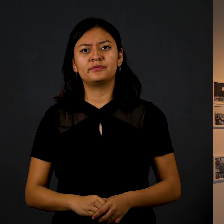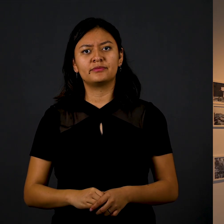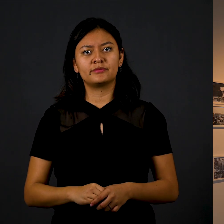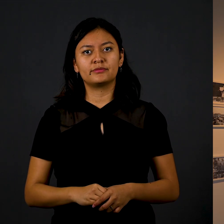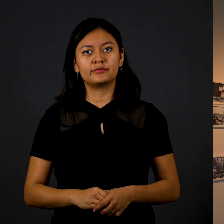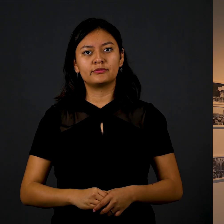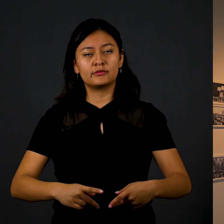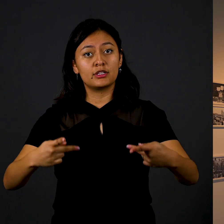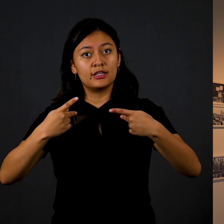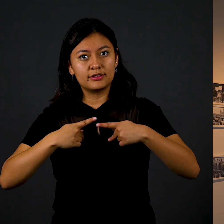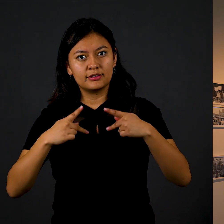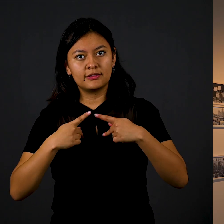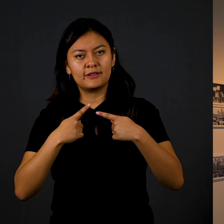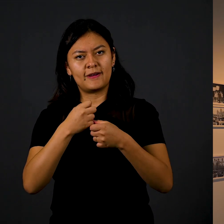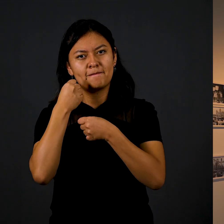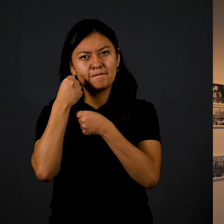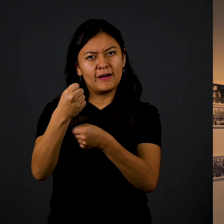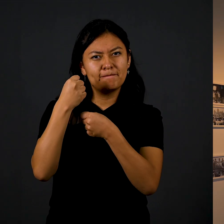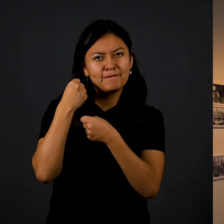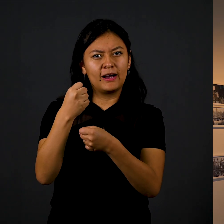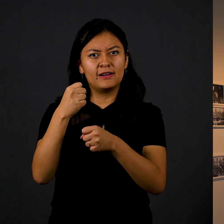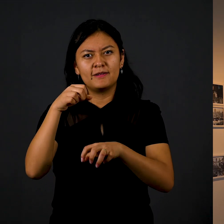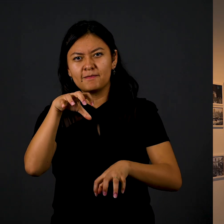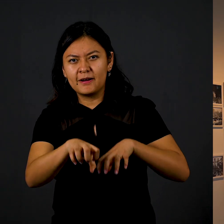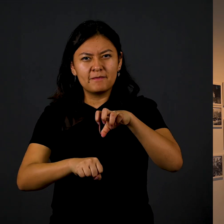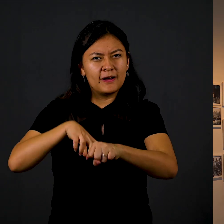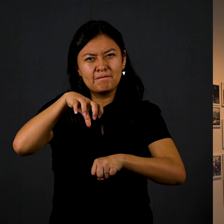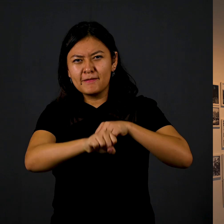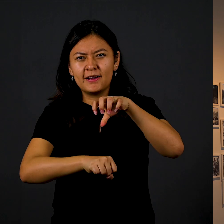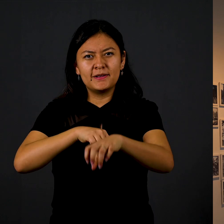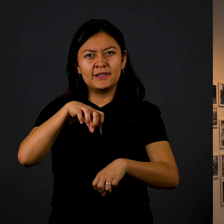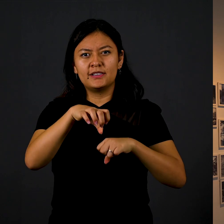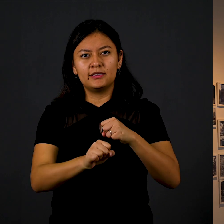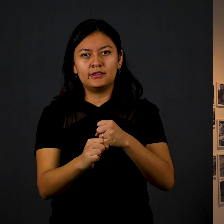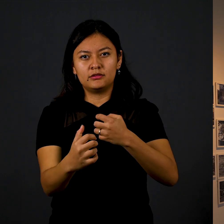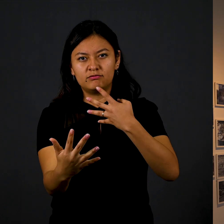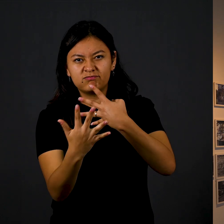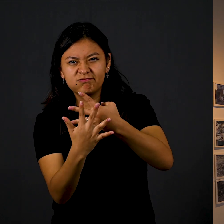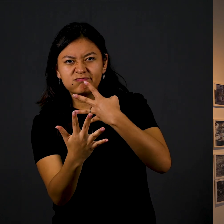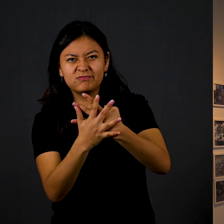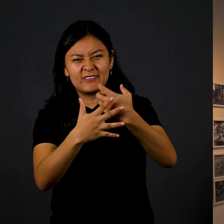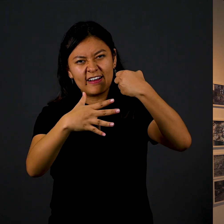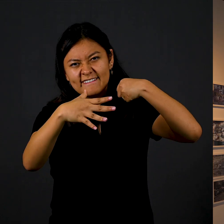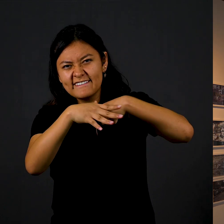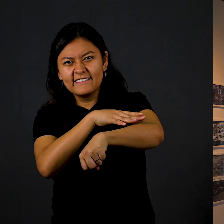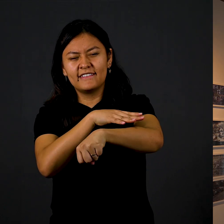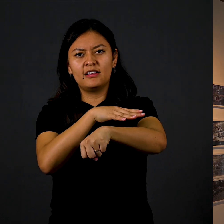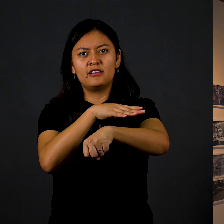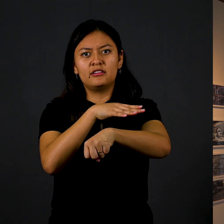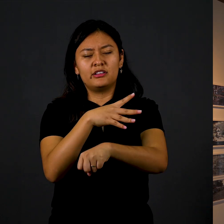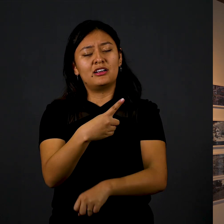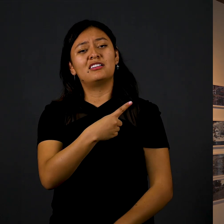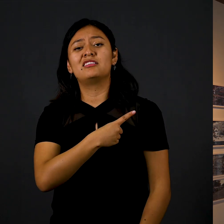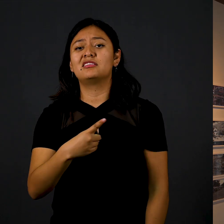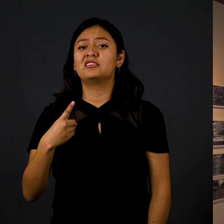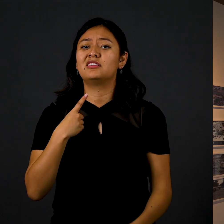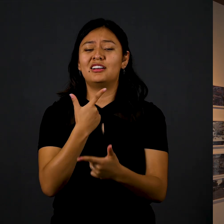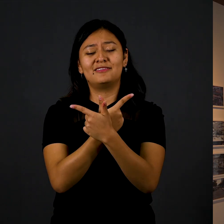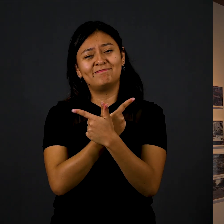Los estudiantes mexicanos querían sentirse libres, poder salir a cantar, gritar, expresarse con risas, bailes